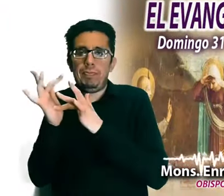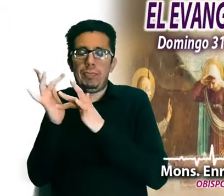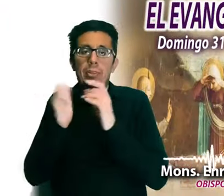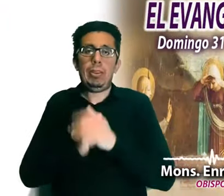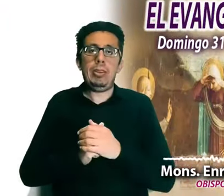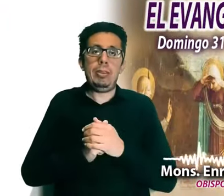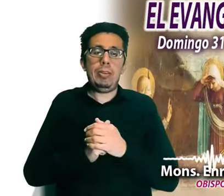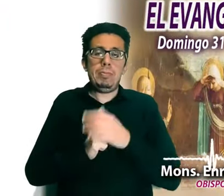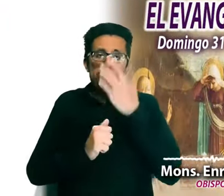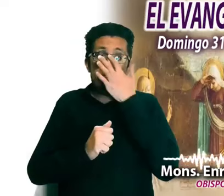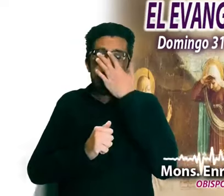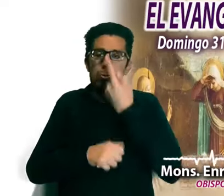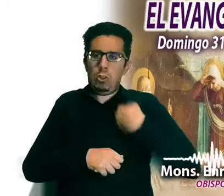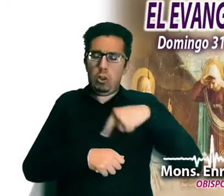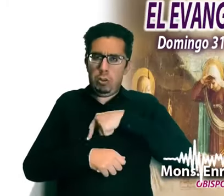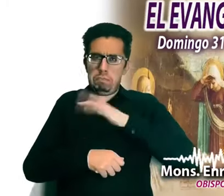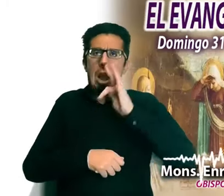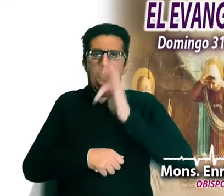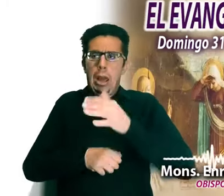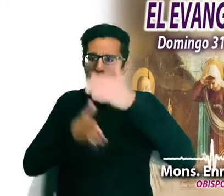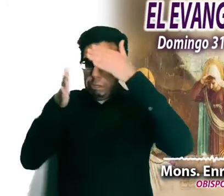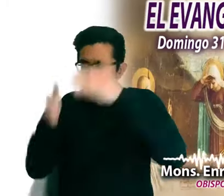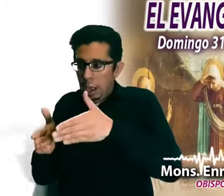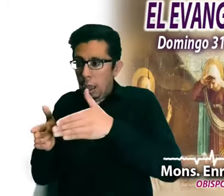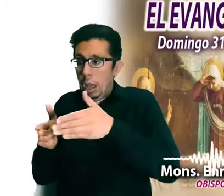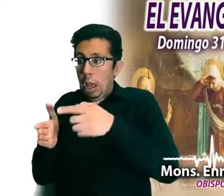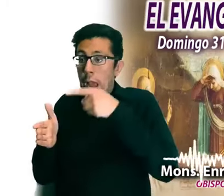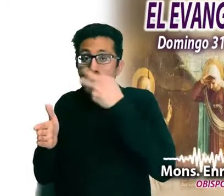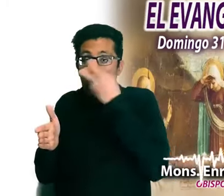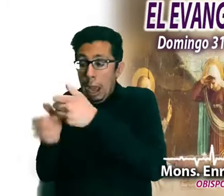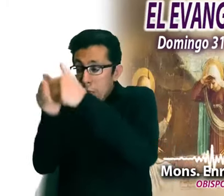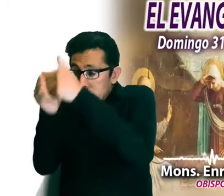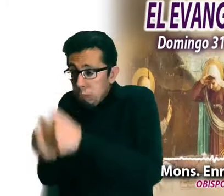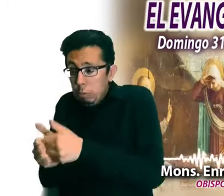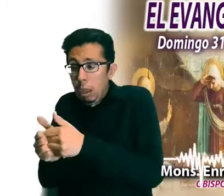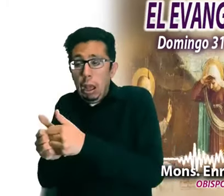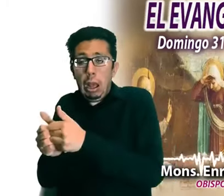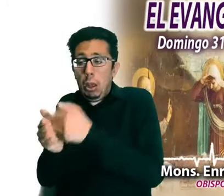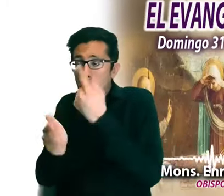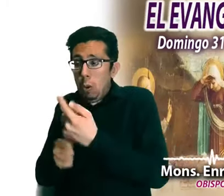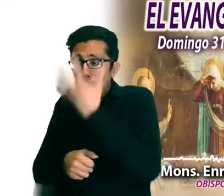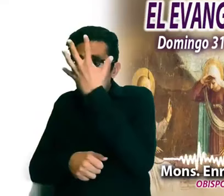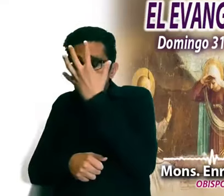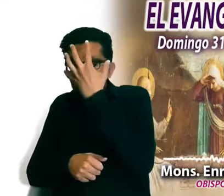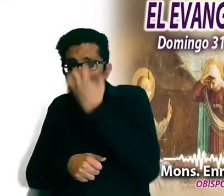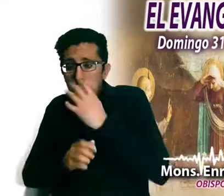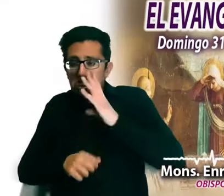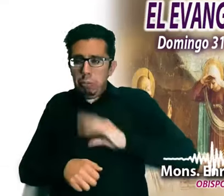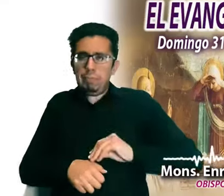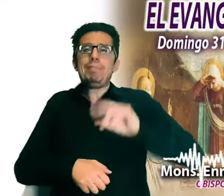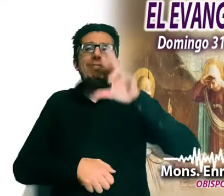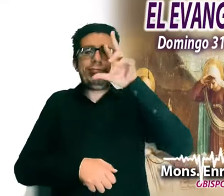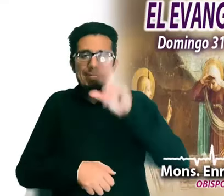sepulcro, no para terminar sepultados en el desaliento y en la tristeza, sino para